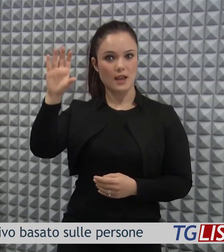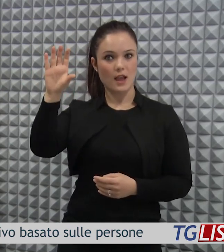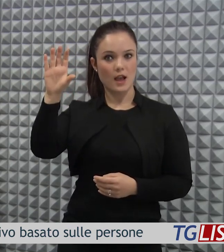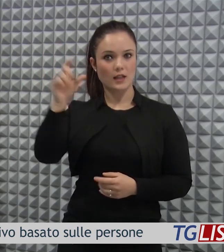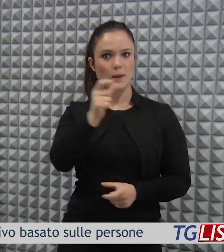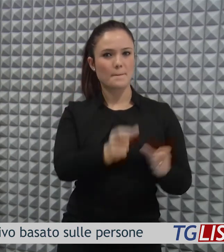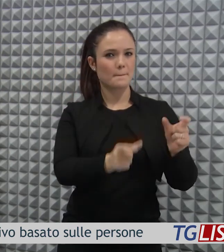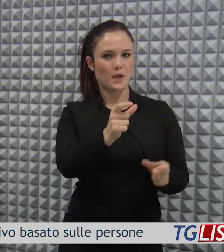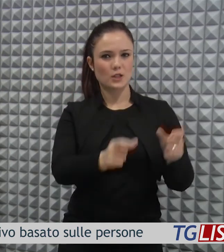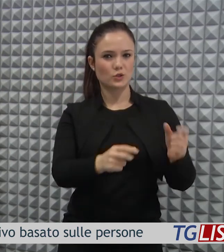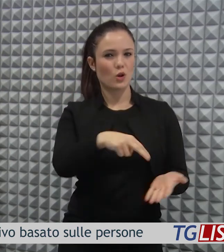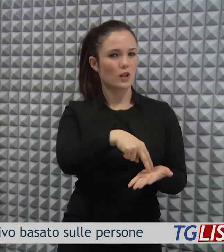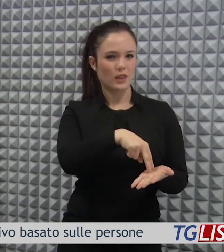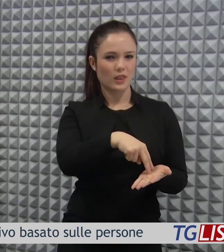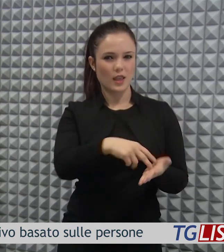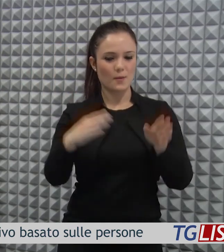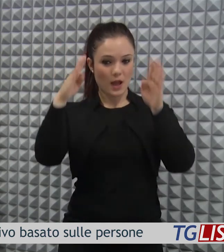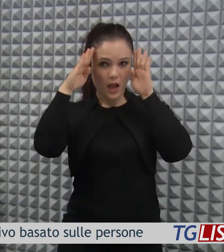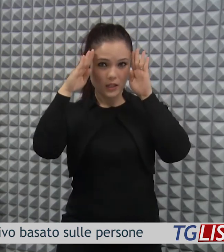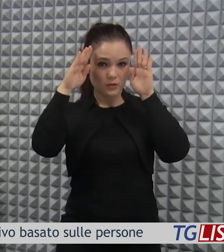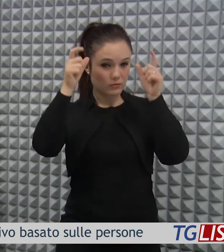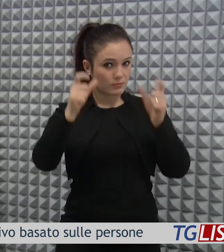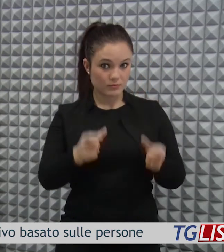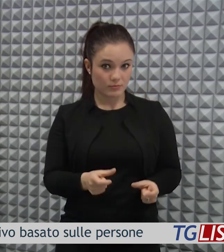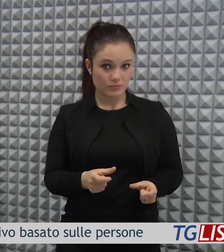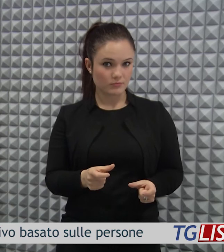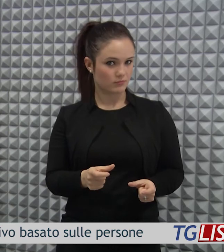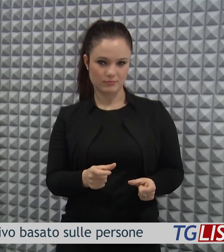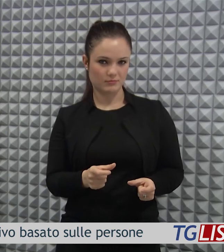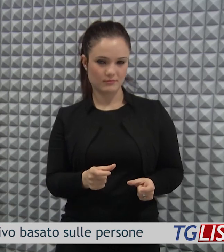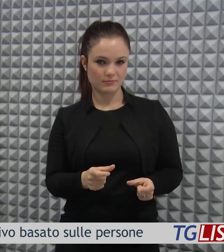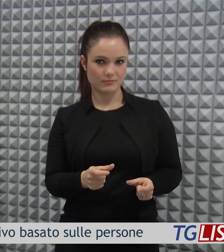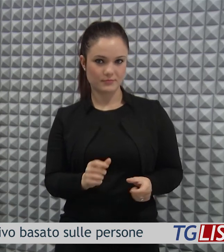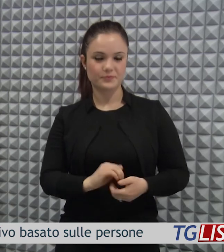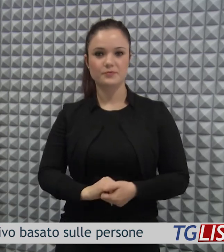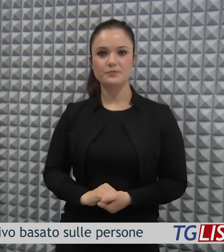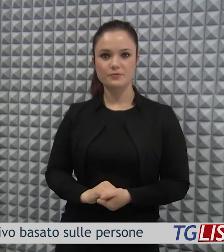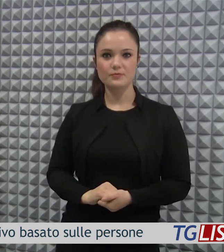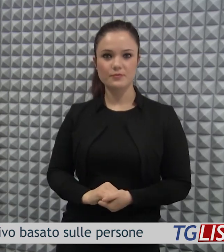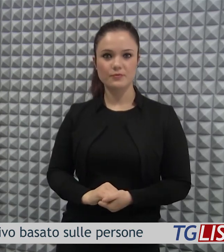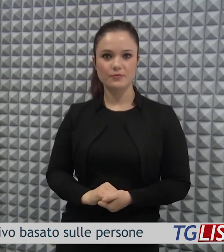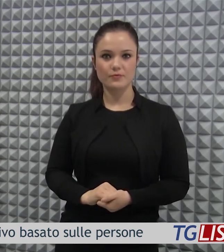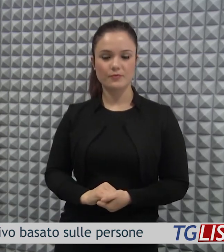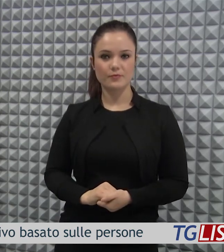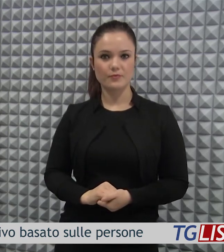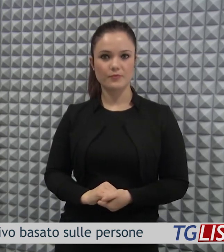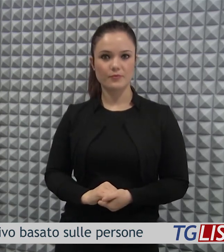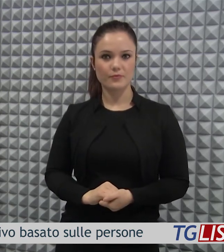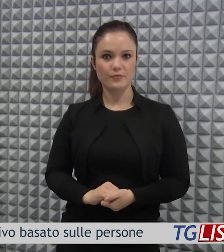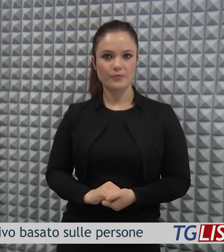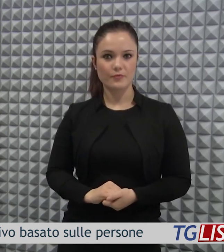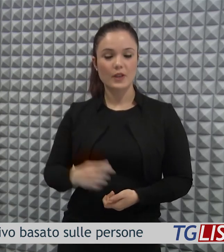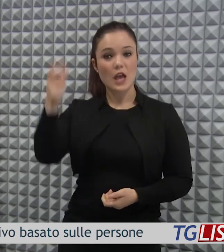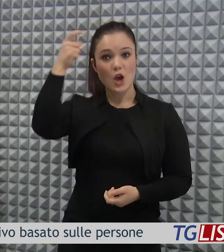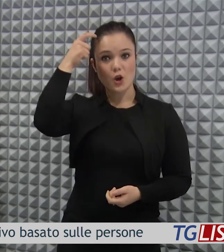non ha ridotto la sua attenzione nei confronti dei più deboli. L'introduzione da